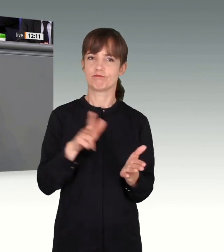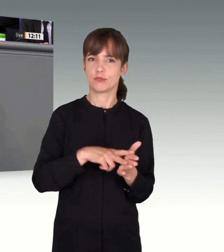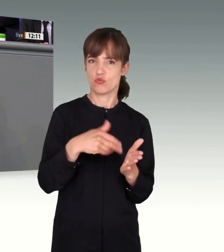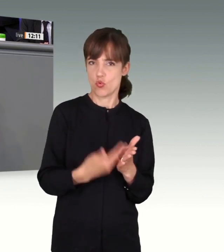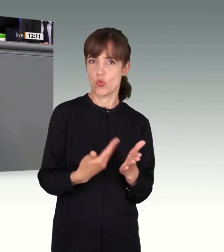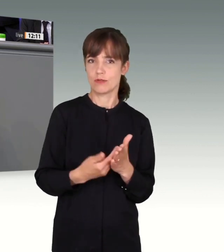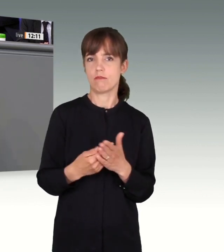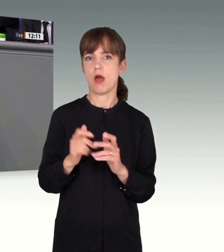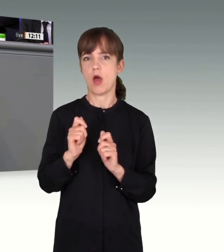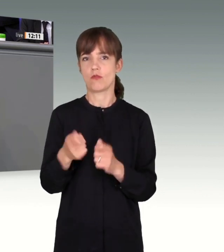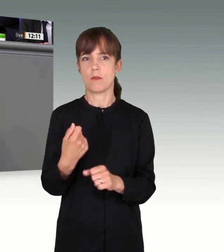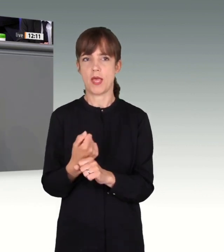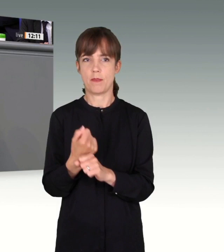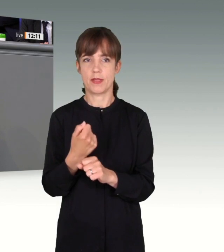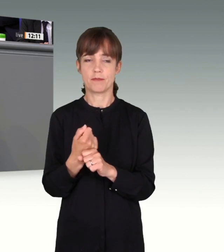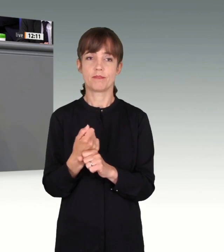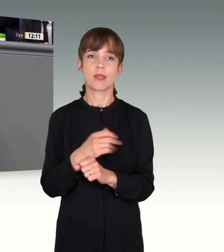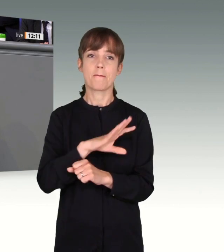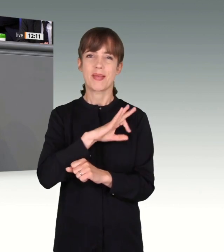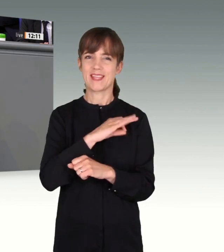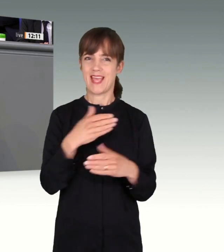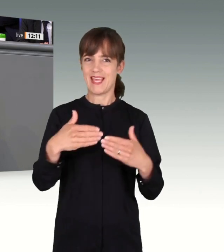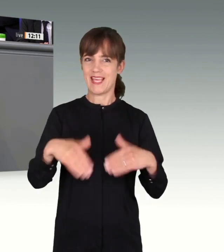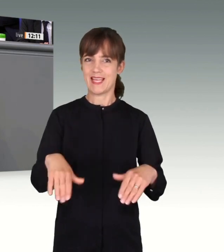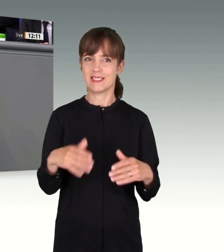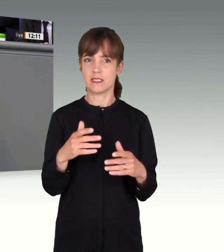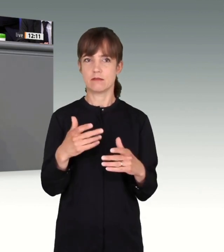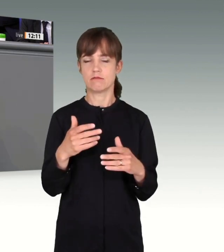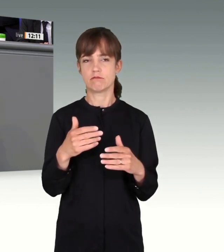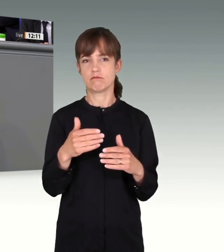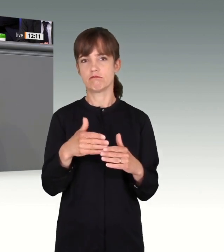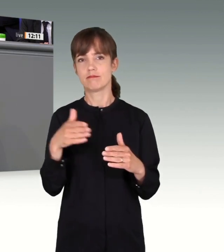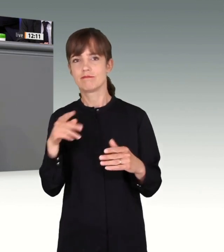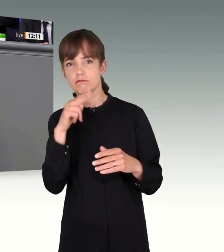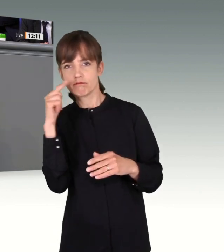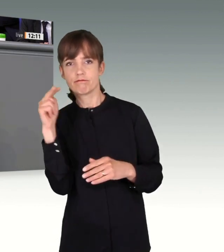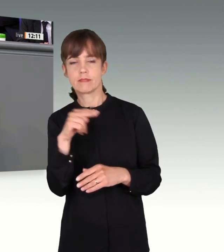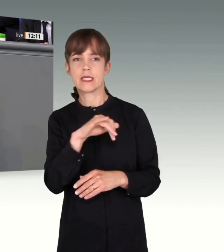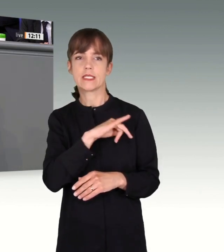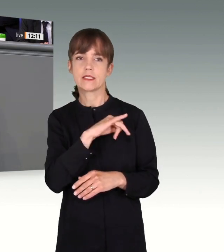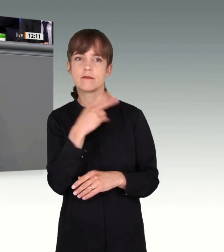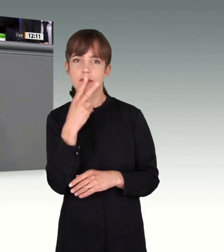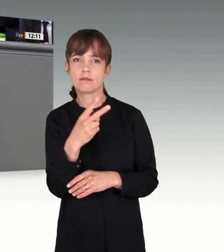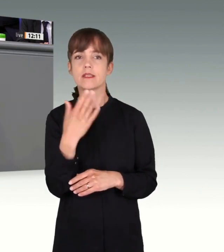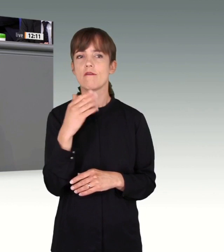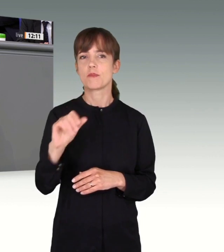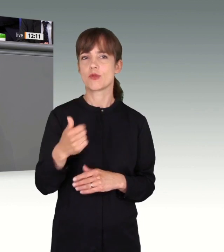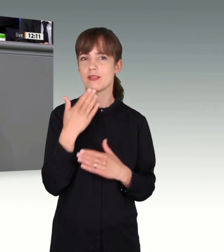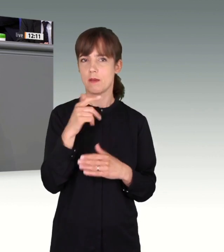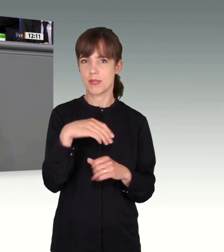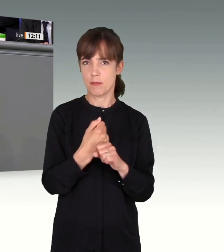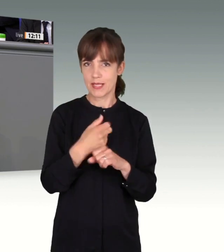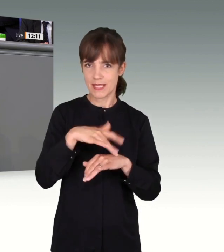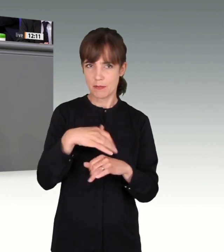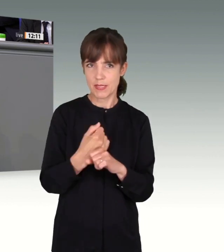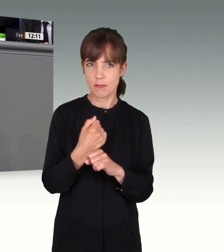Polizei des Bundestages, die wir bei der Vernehmung einiger Zeugen aus dem Umfeld des Mörders gut gebrauchen konnten. Wir sollten aber auch die Vertreter